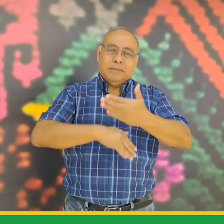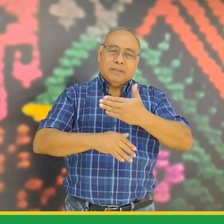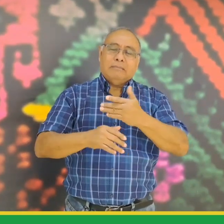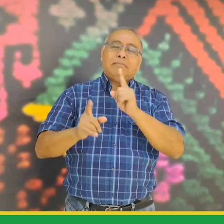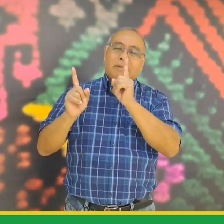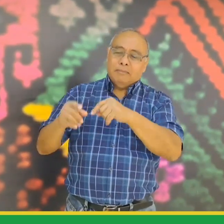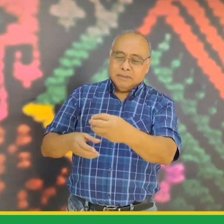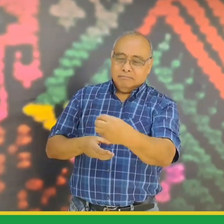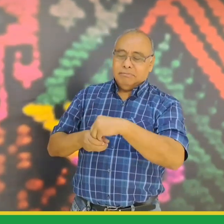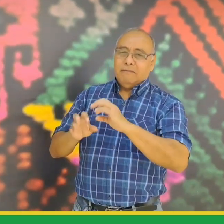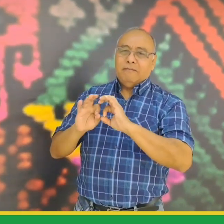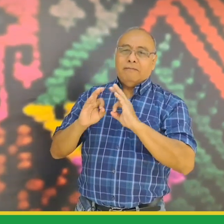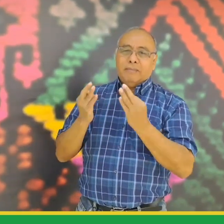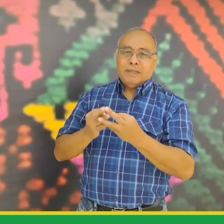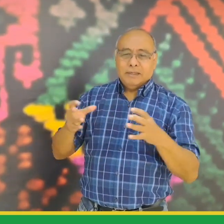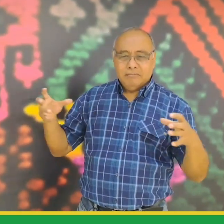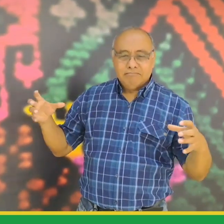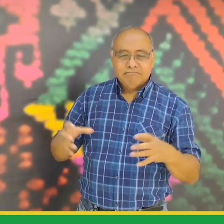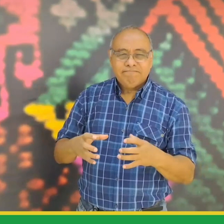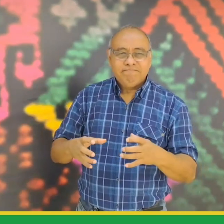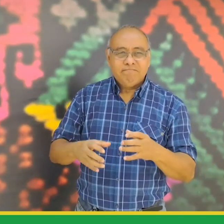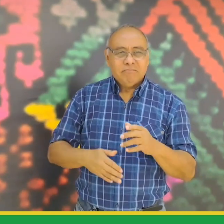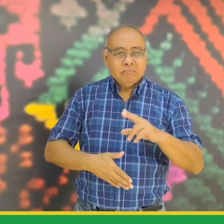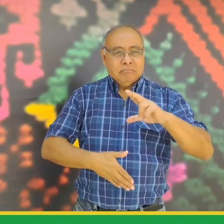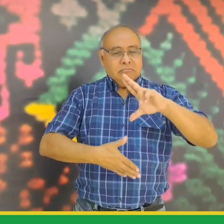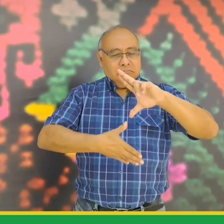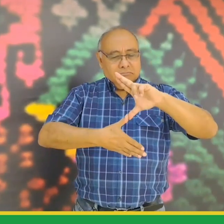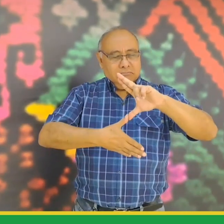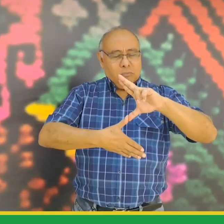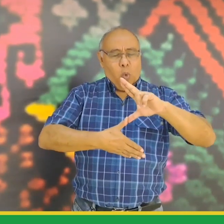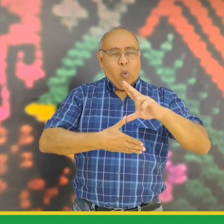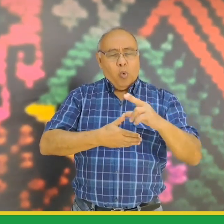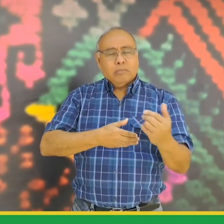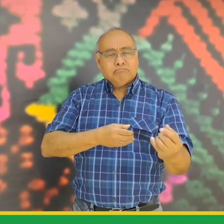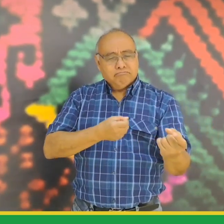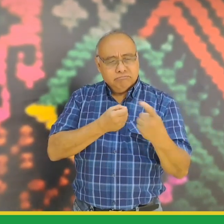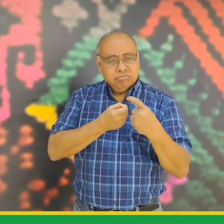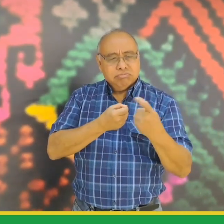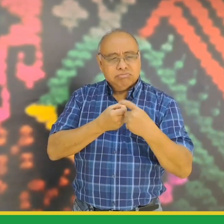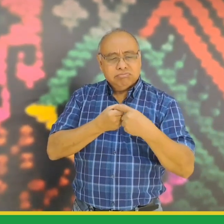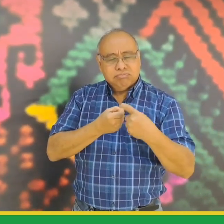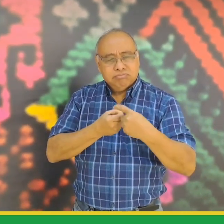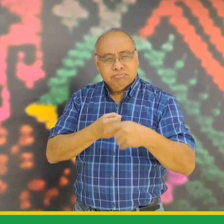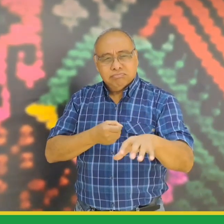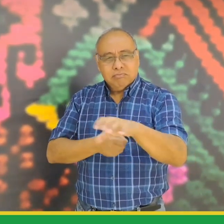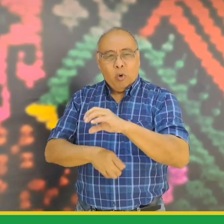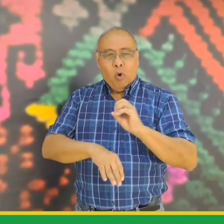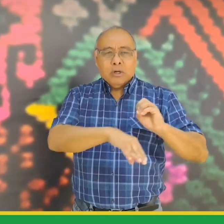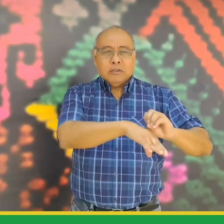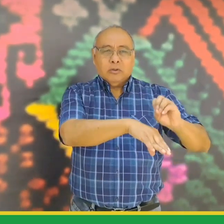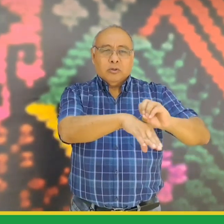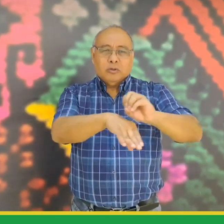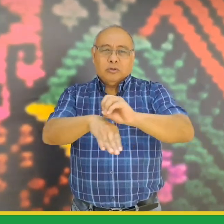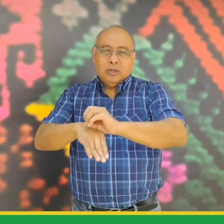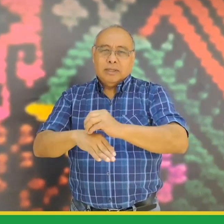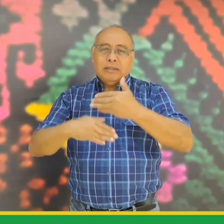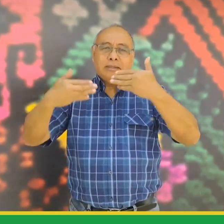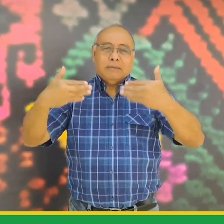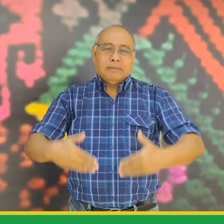discapacidad y sus familias esta red cuenta con diversas organizaciones de personas con discapacidad